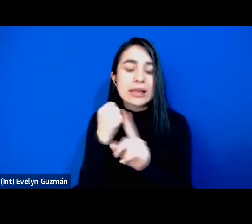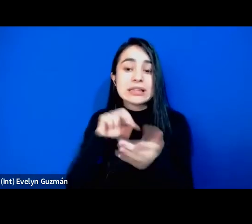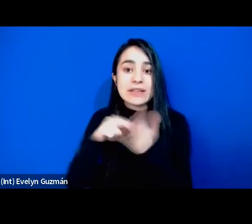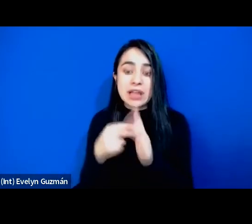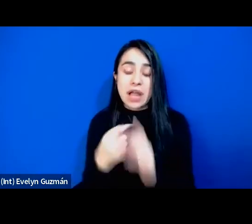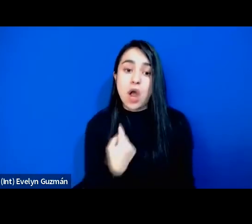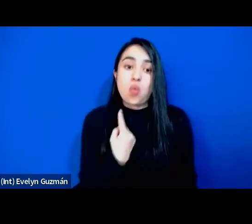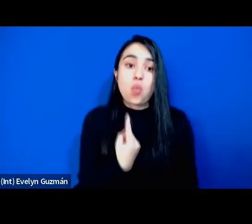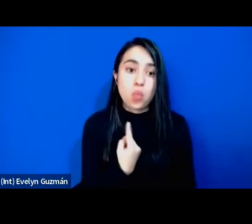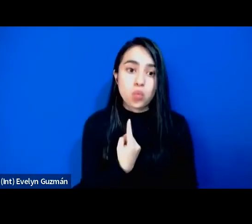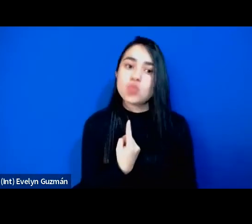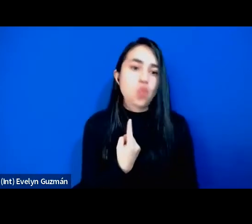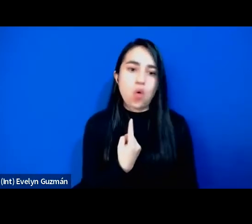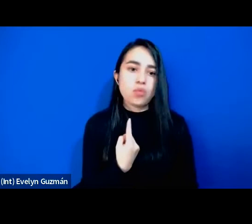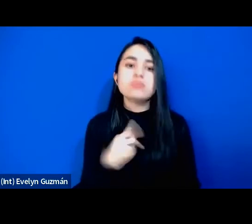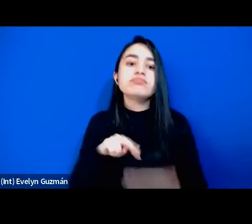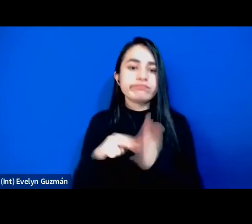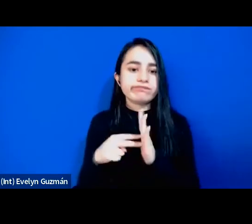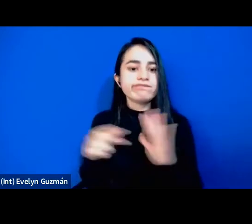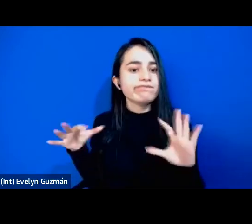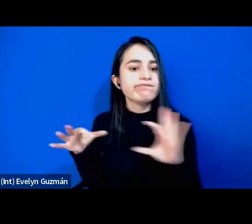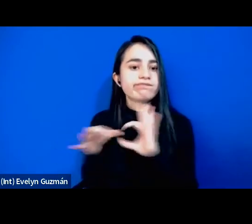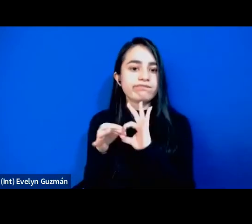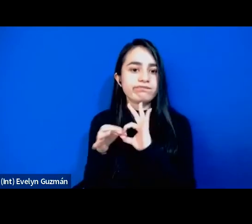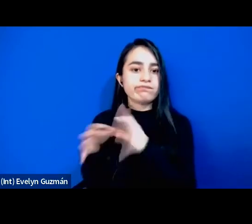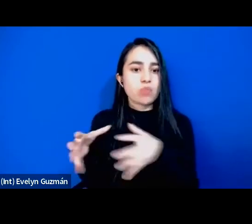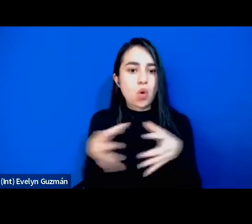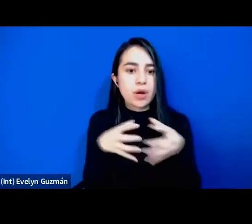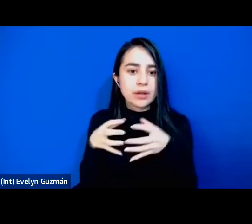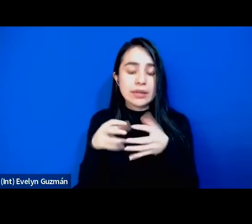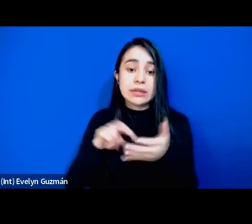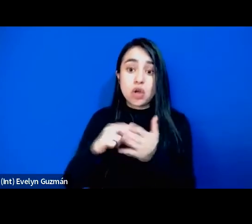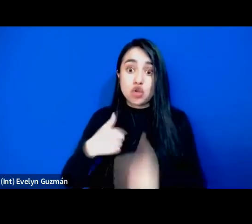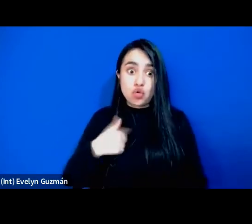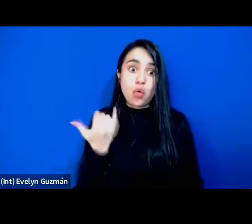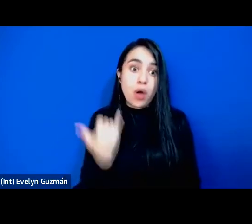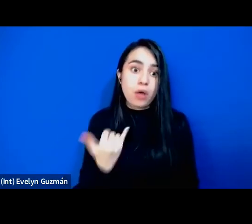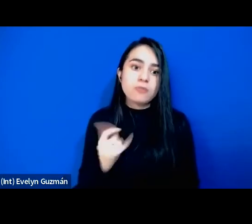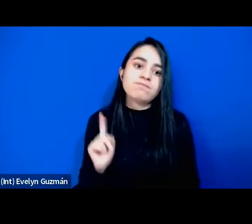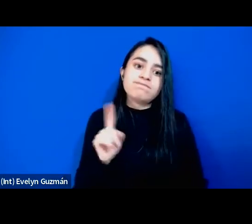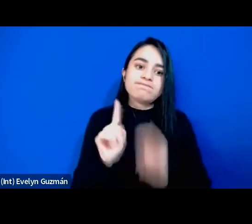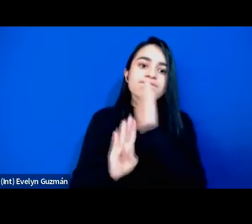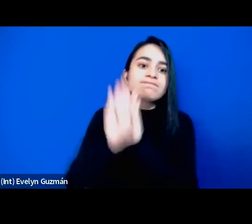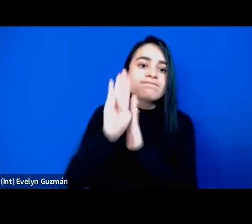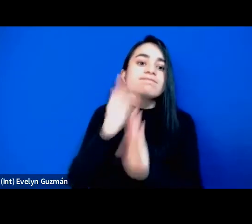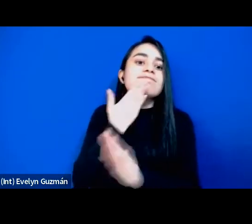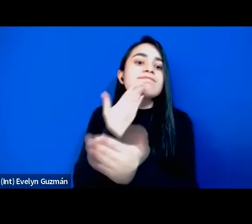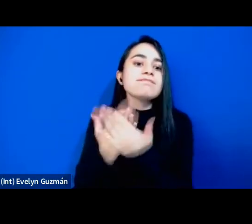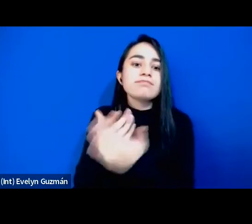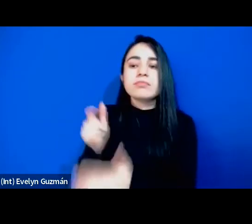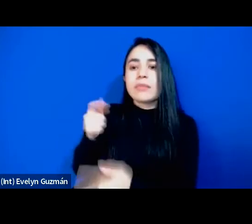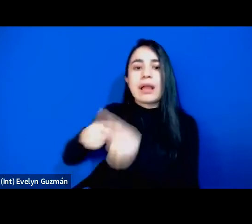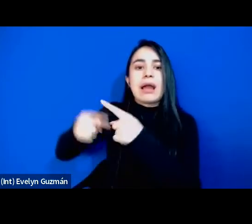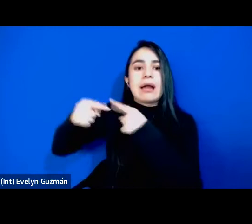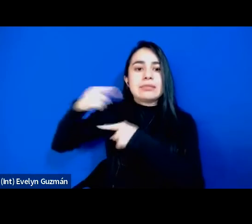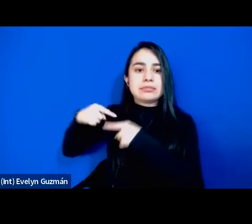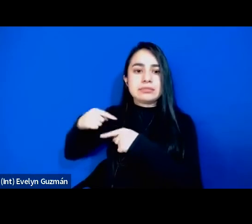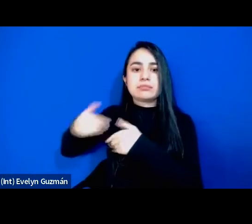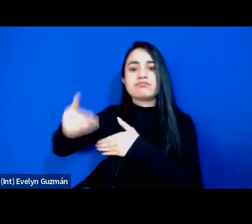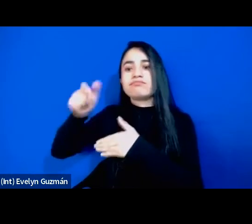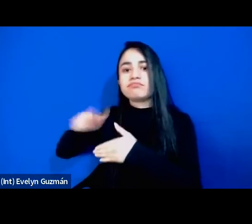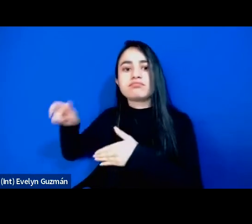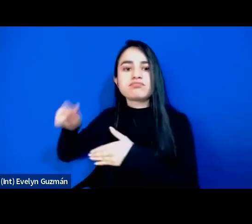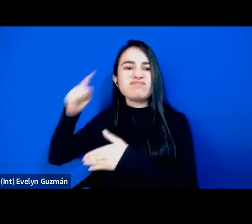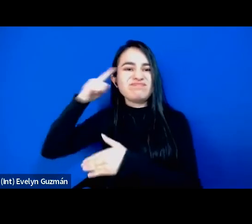es decir yo no he podido llegar hasta aquí sin el esfuerzo de activistas de pensadoras que han abierto también